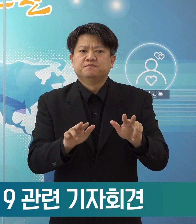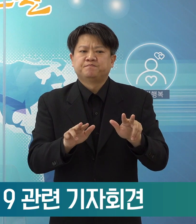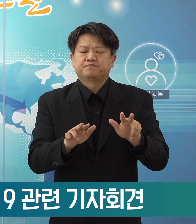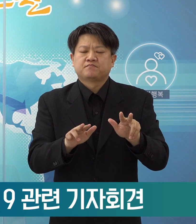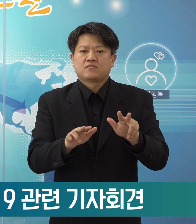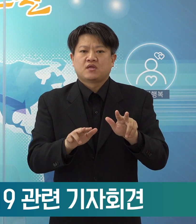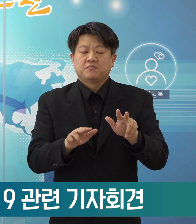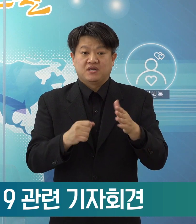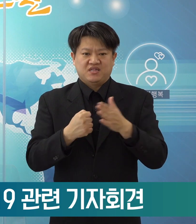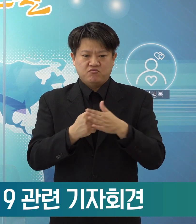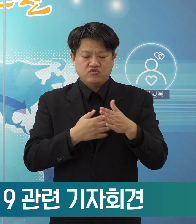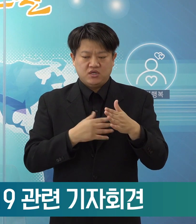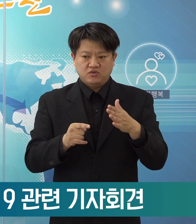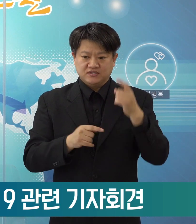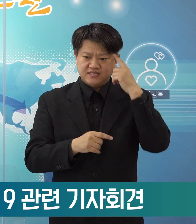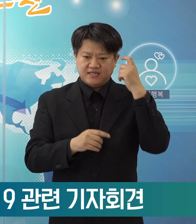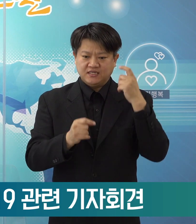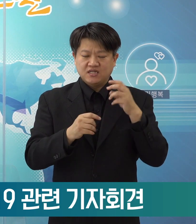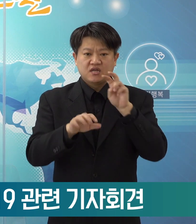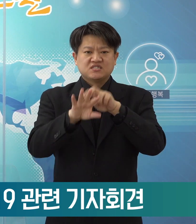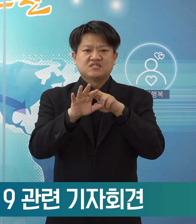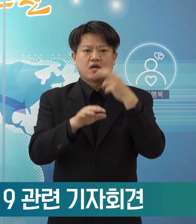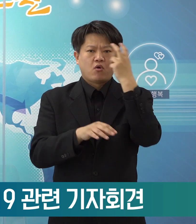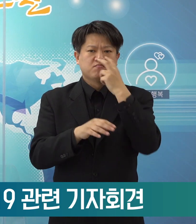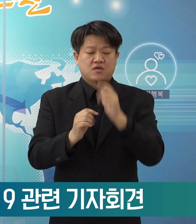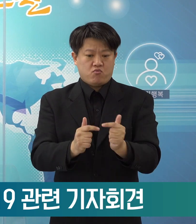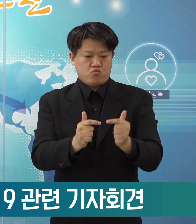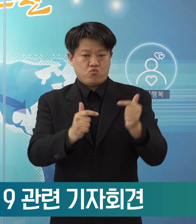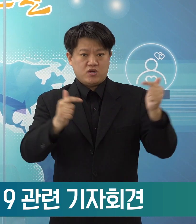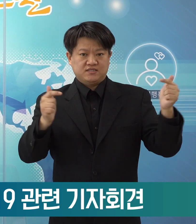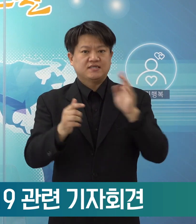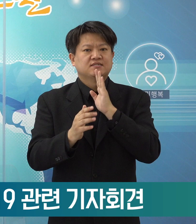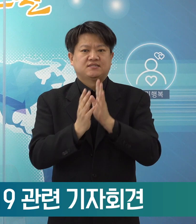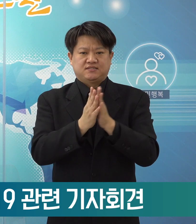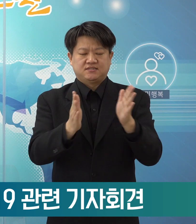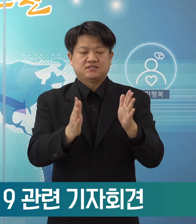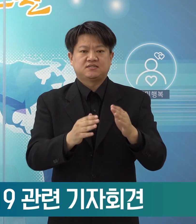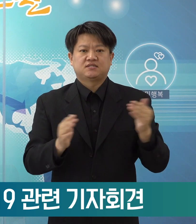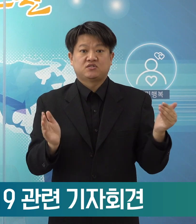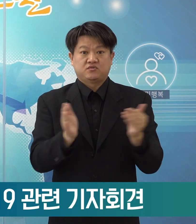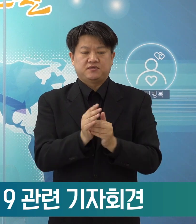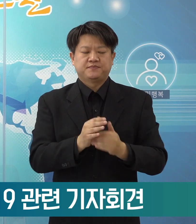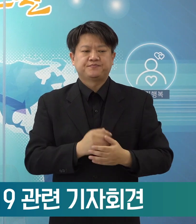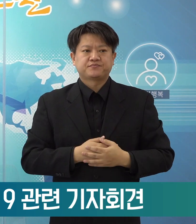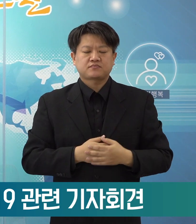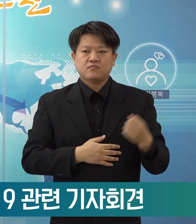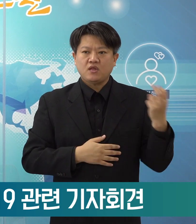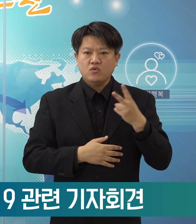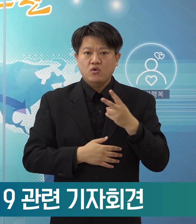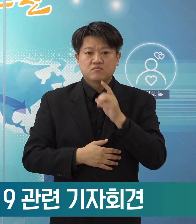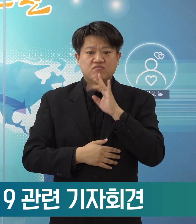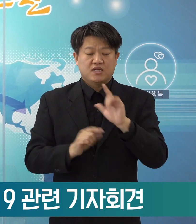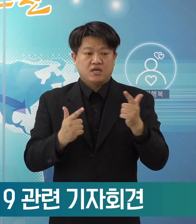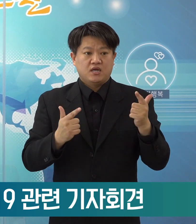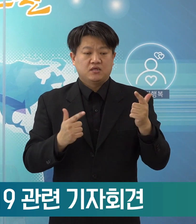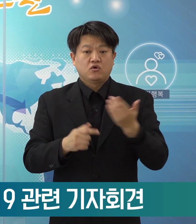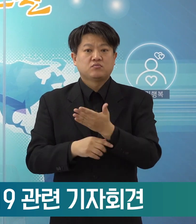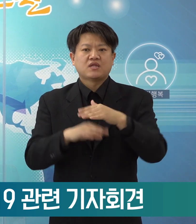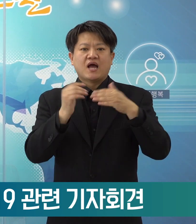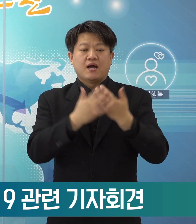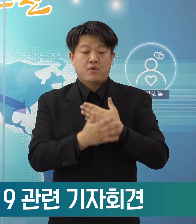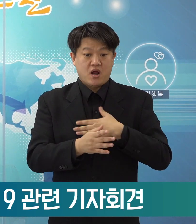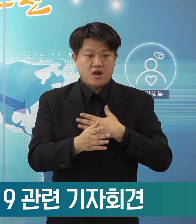판단하여 진단 검사를 확대 실시했습니다. 아울러서 그뿐만 아니라 여러분 다